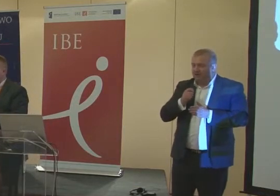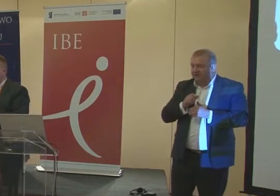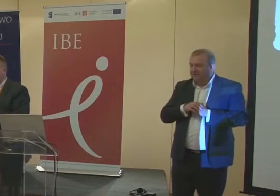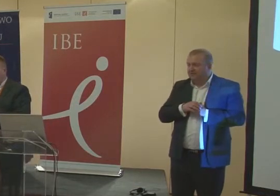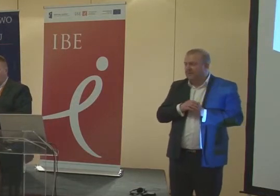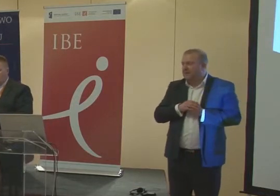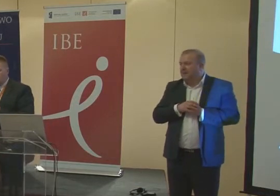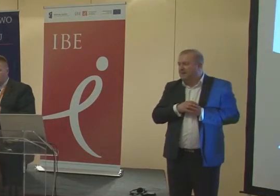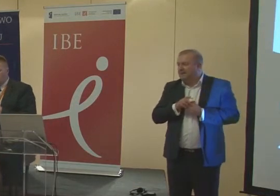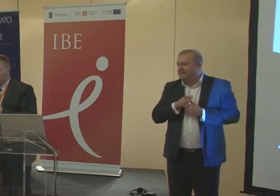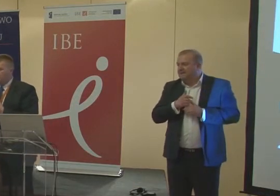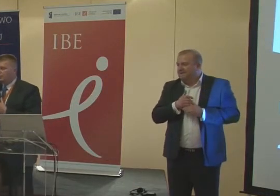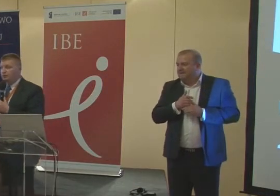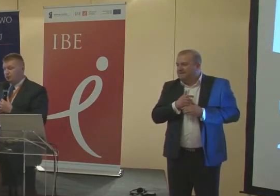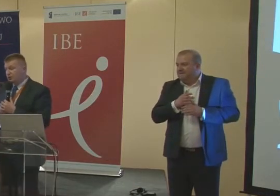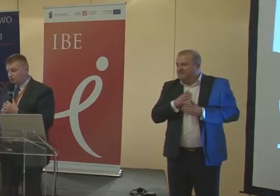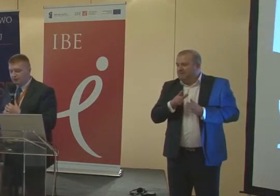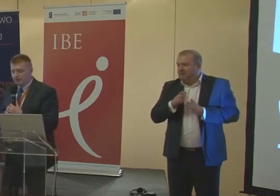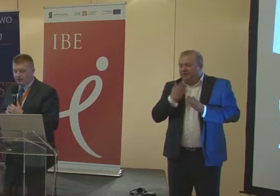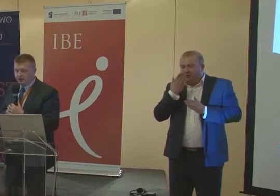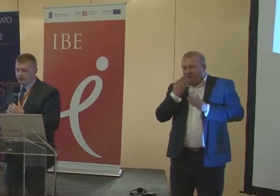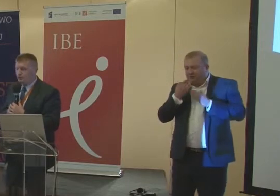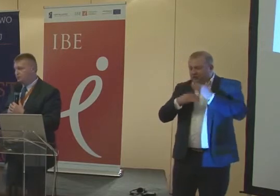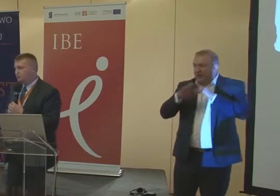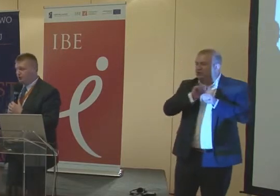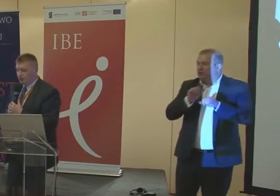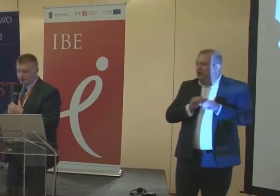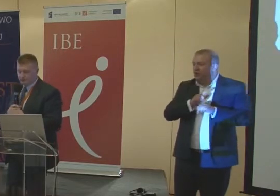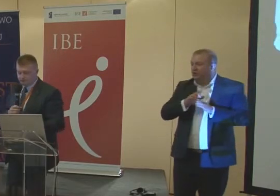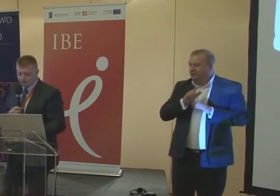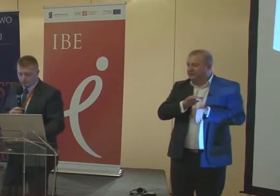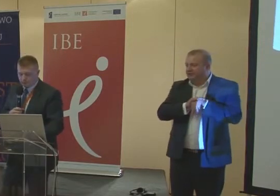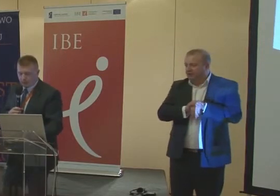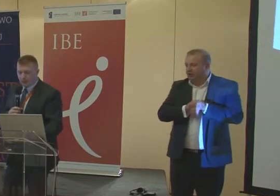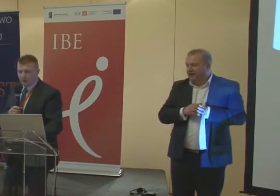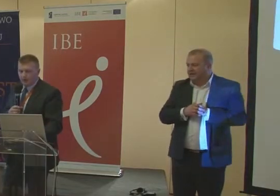specjalnego, kształcą się ich zdrowi koledzy.